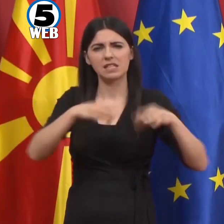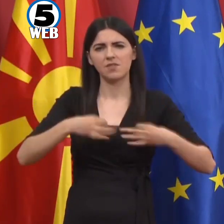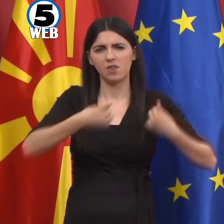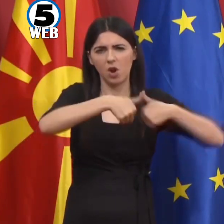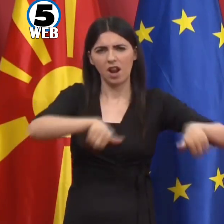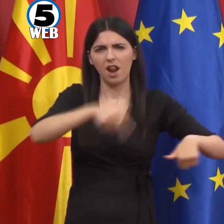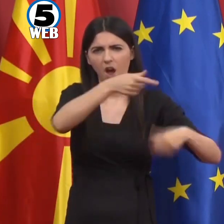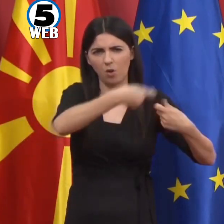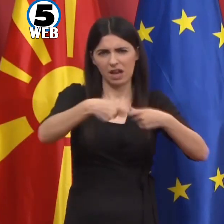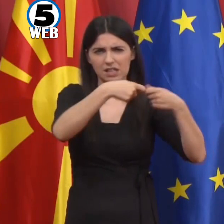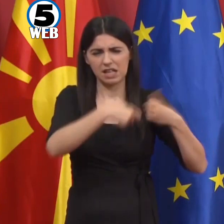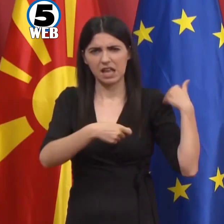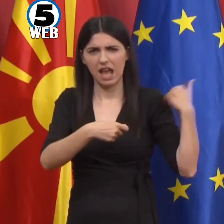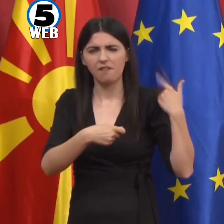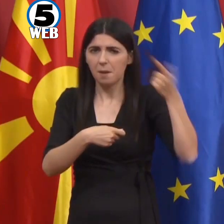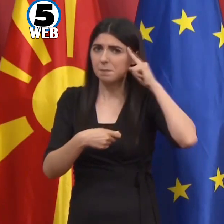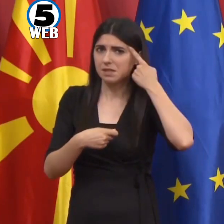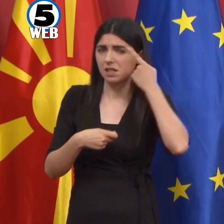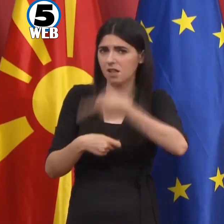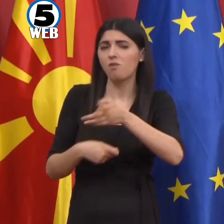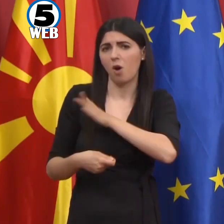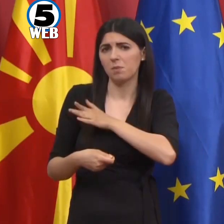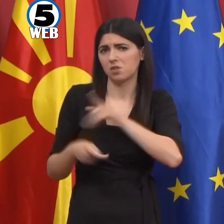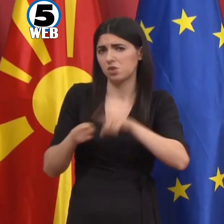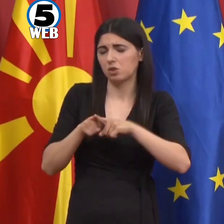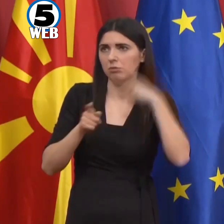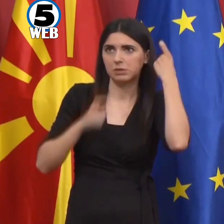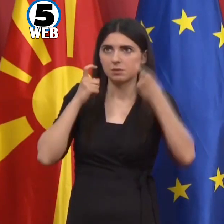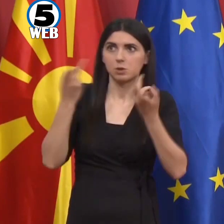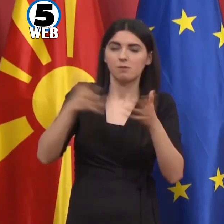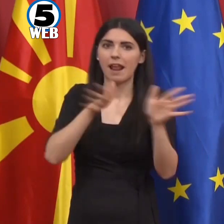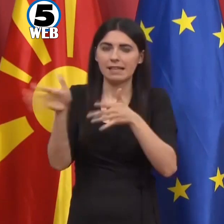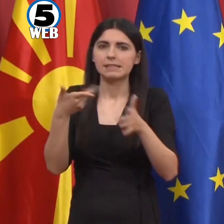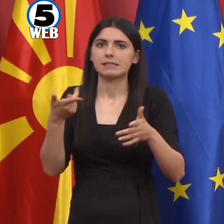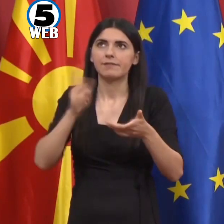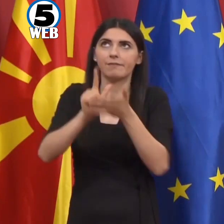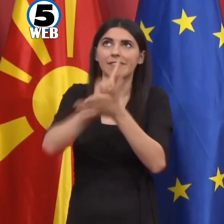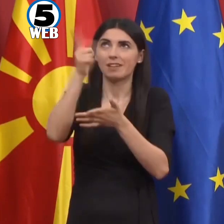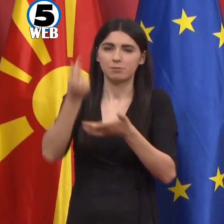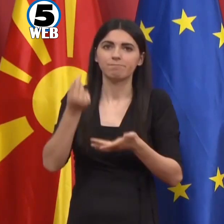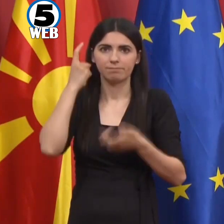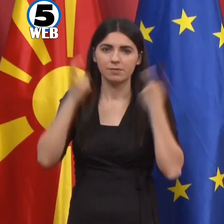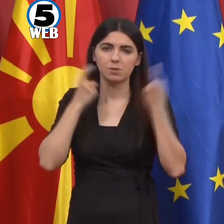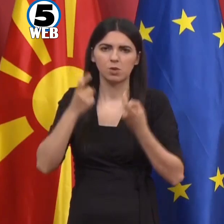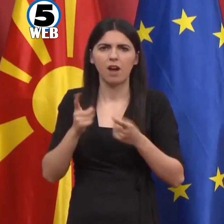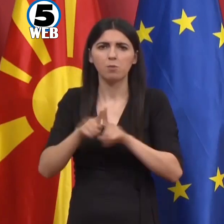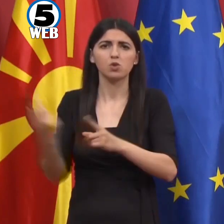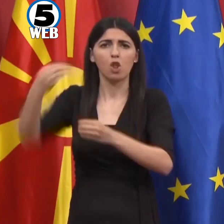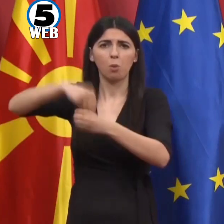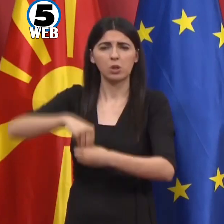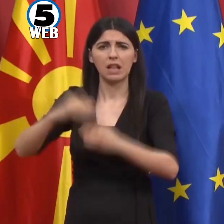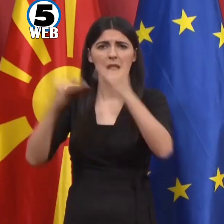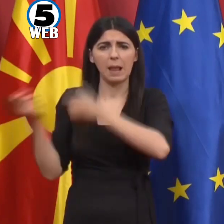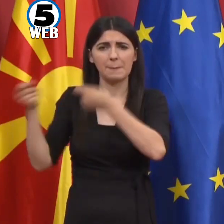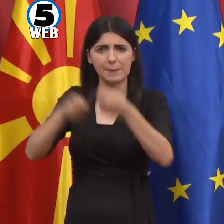овој ризик. Дополнителна мерка, освен ова што ние